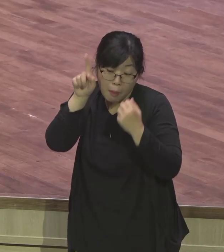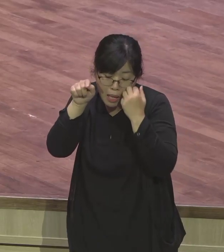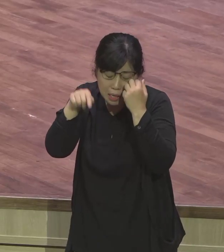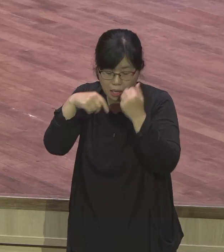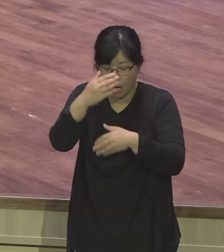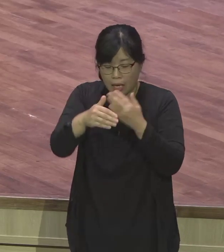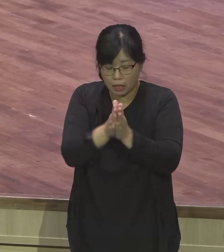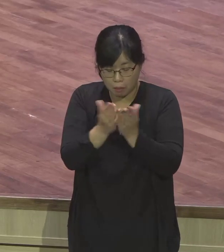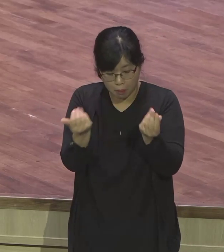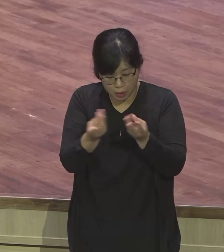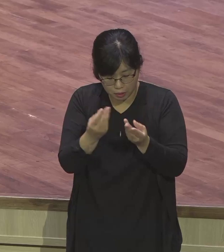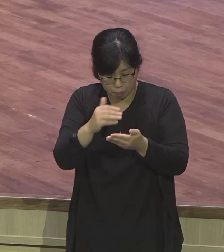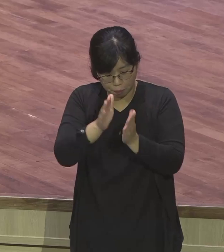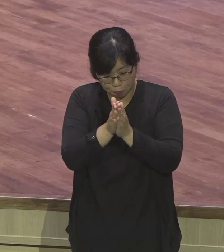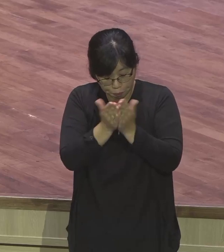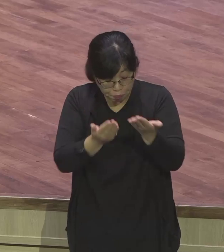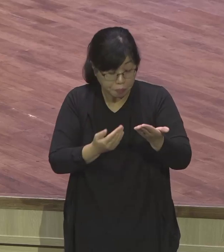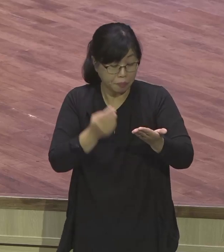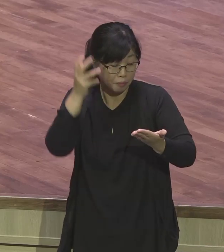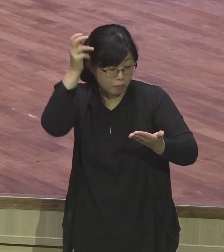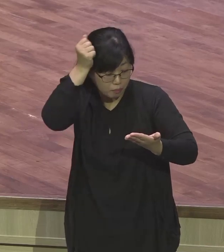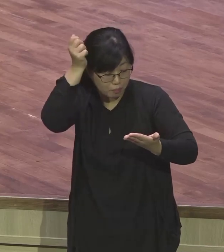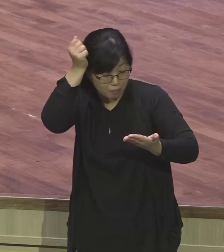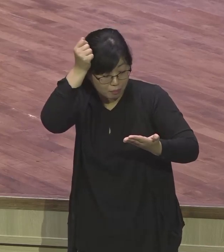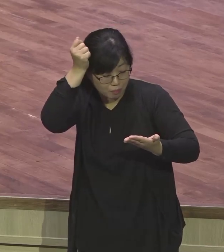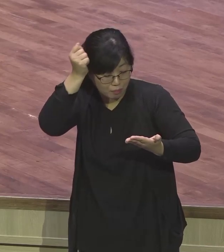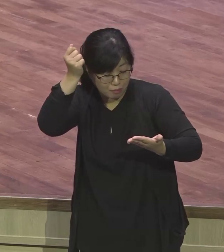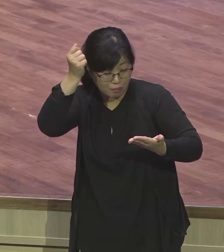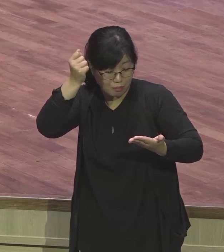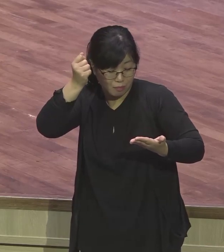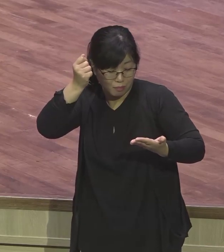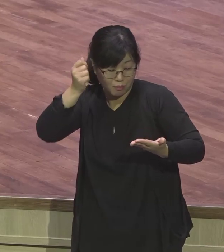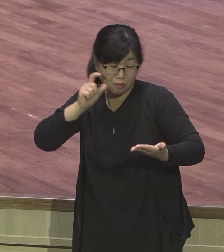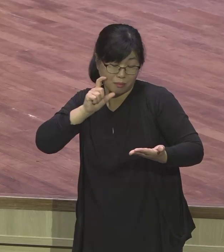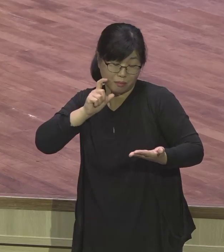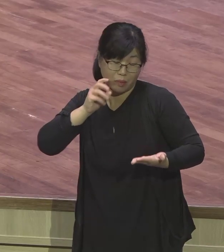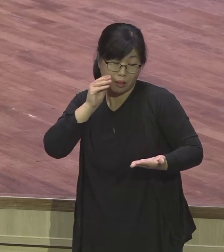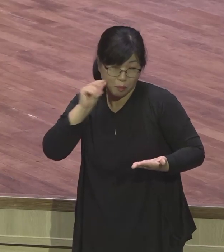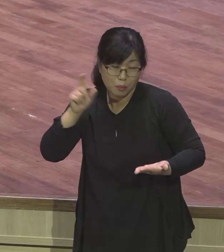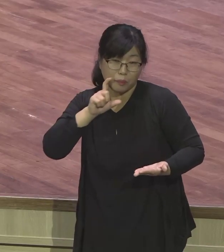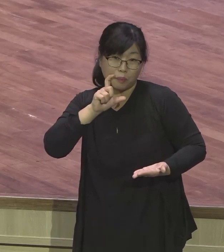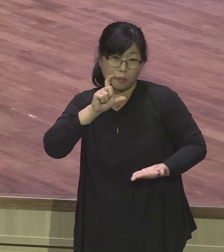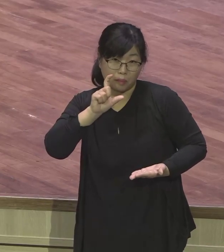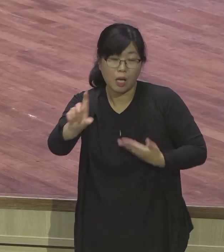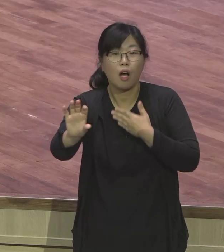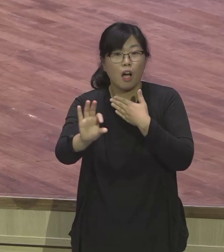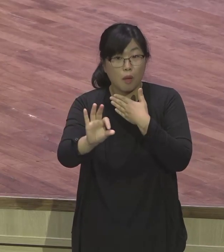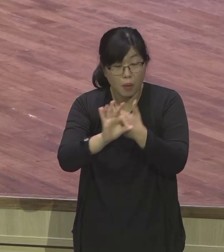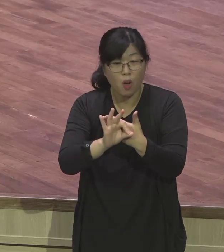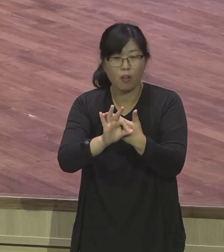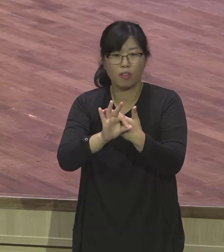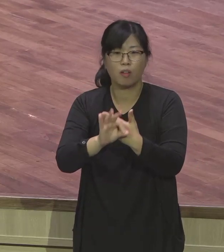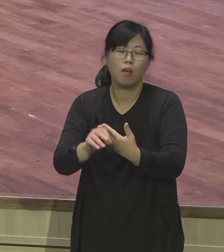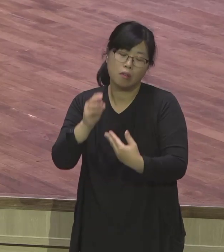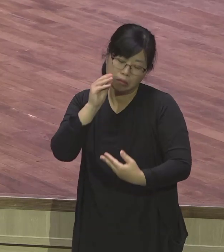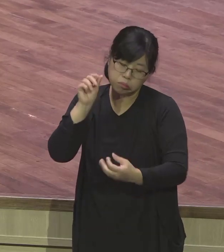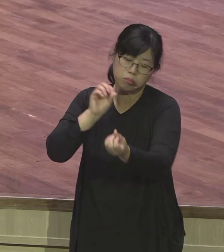하나님의 손에 붙잡히게 되고 언제나 스위에 맞는 그런 증거가 나온단 말이요. 이런 축복받기를 죄물로 축복합니다.